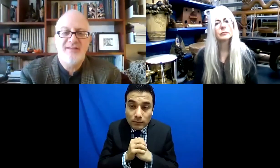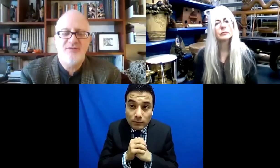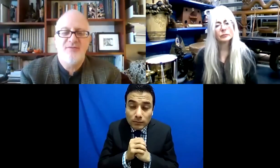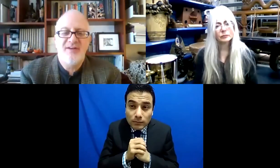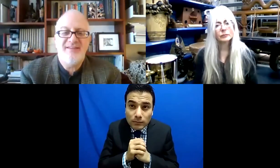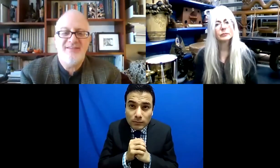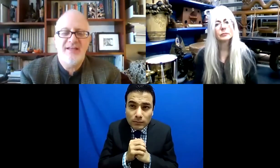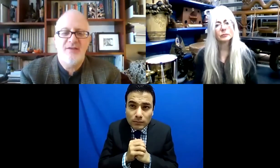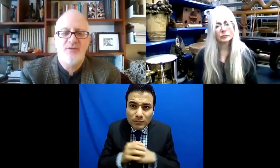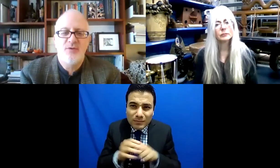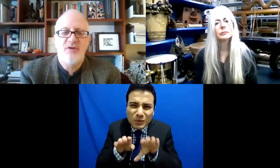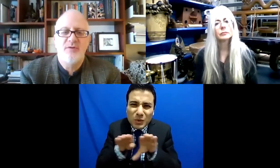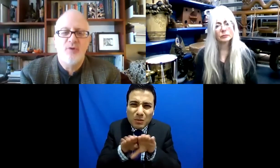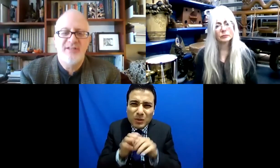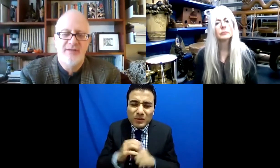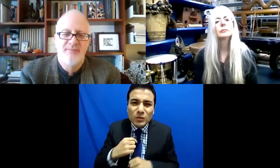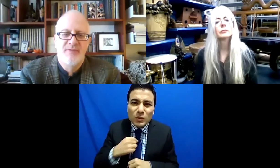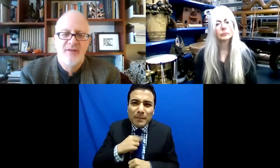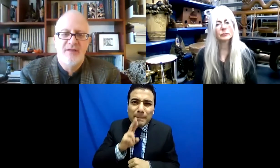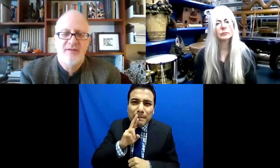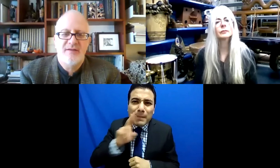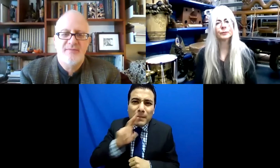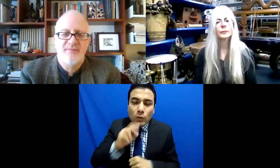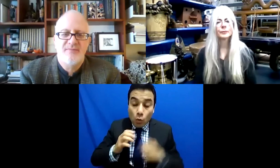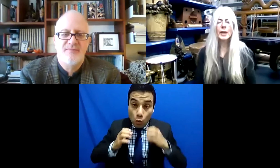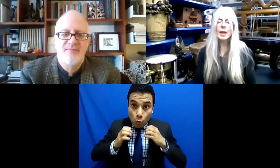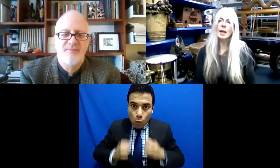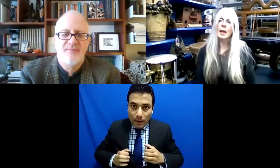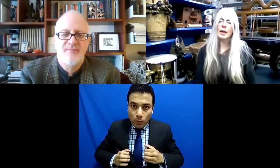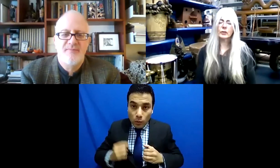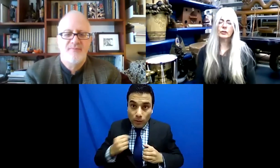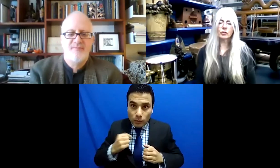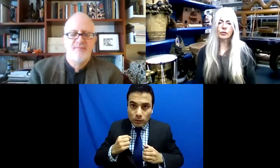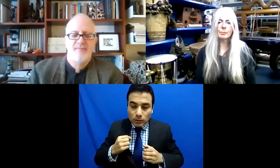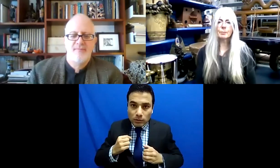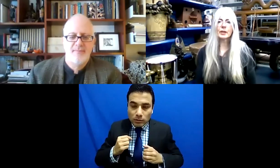podemos explorar las posibilidades de escuchar a través del cuerpo.